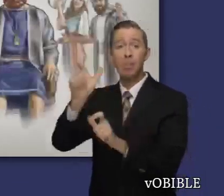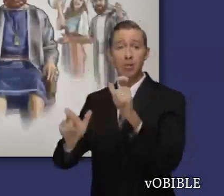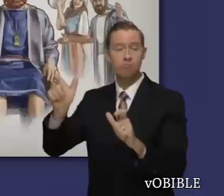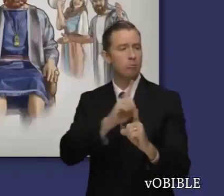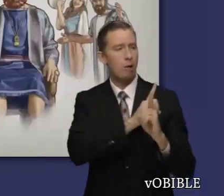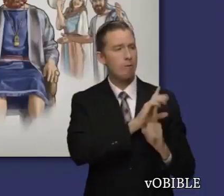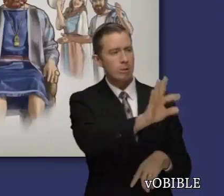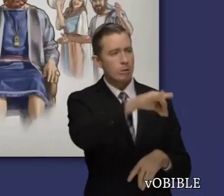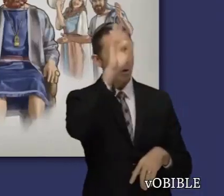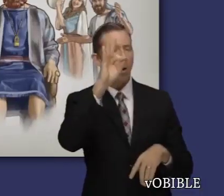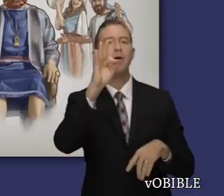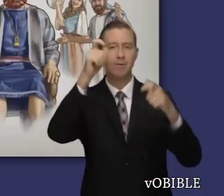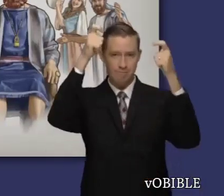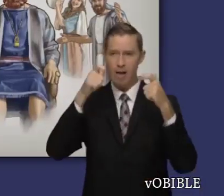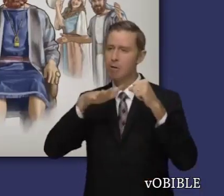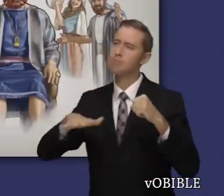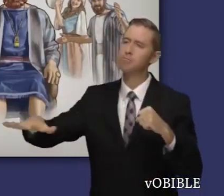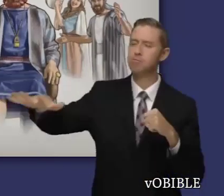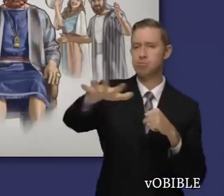hacen a David rey de todo Israel.